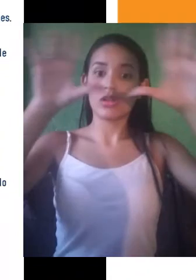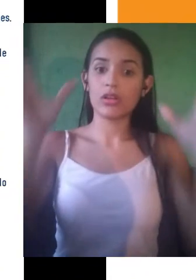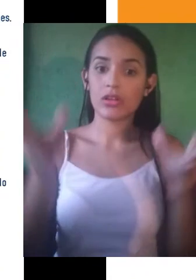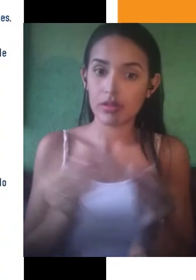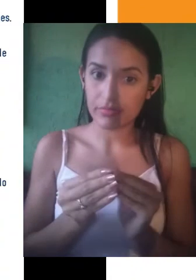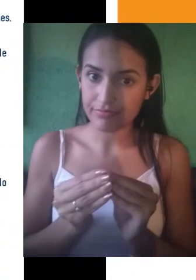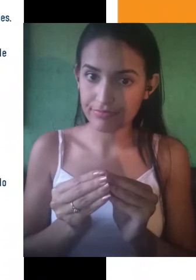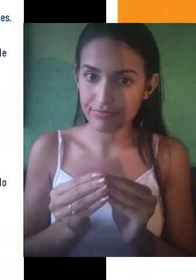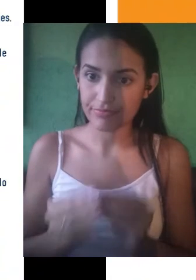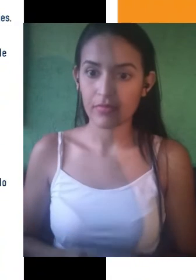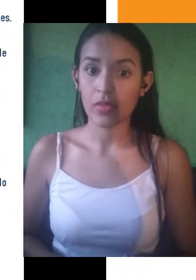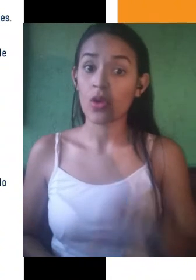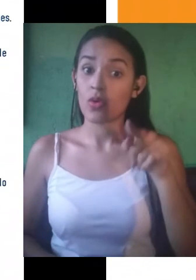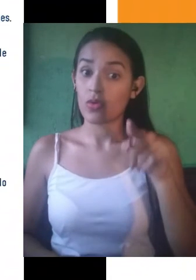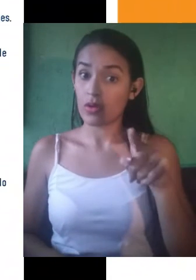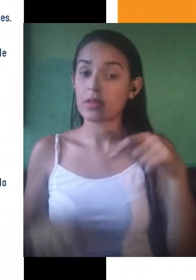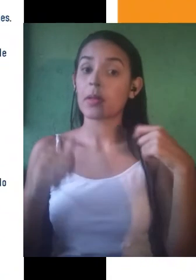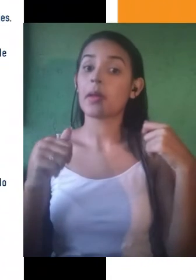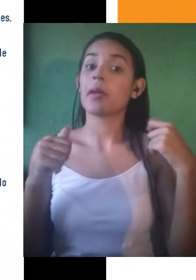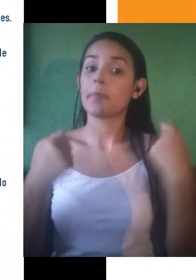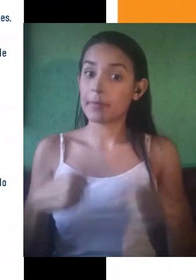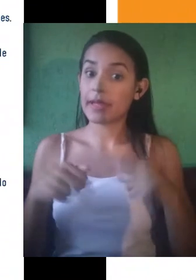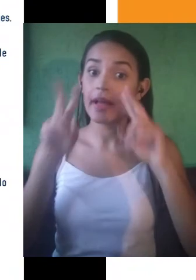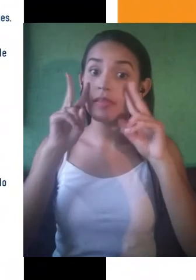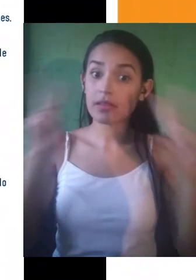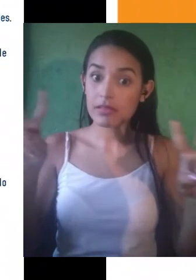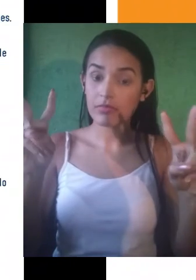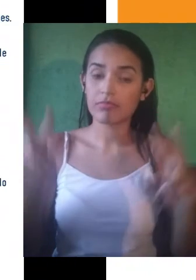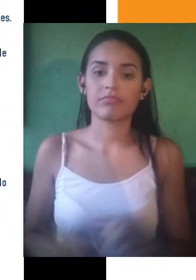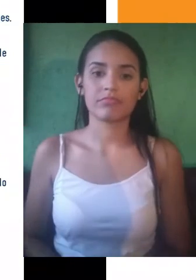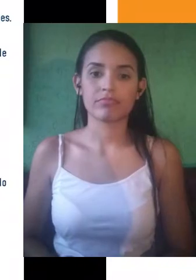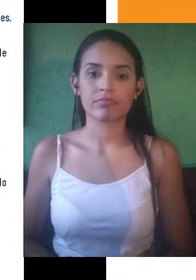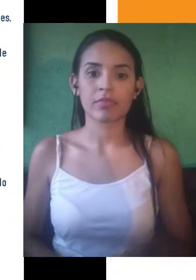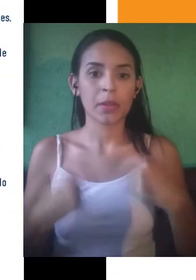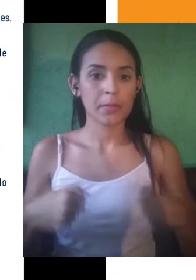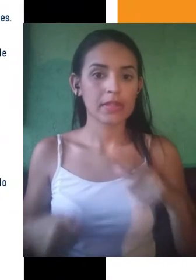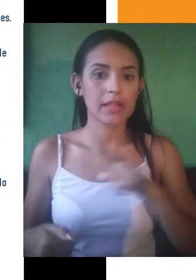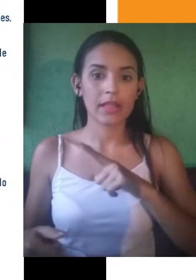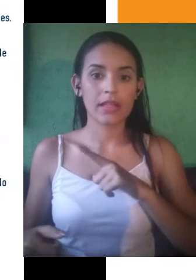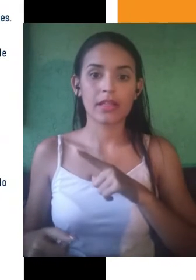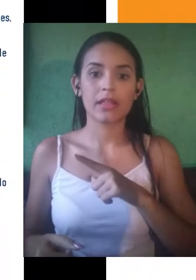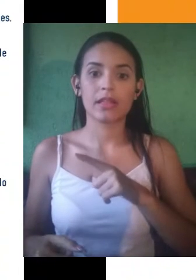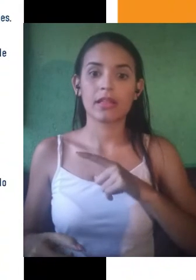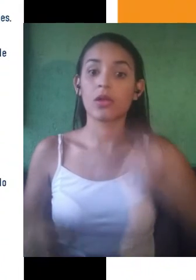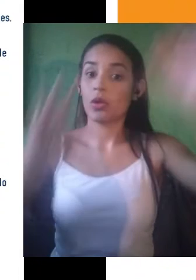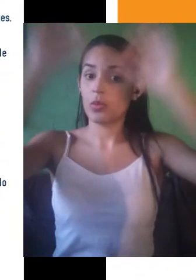é cobrada no Enem. A gente sabe que o Enem cobra uma proposta de intervenção, mas para que essa proposta seja completa,